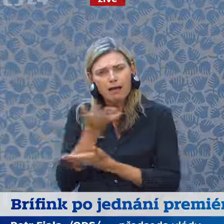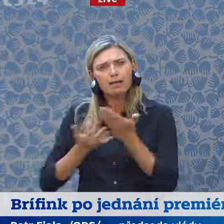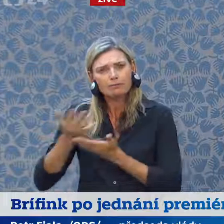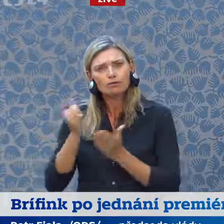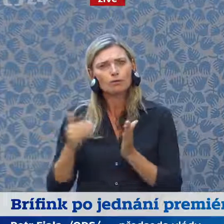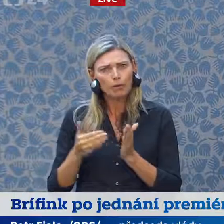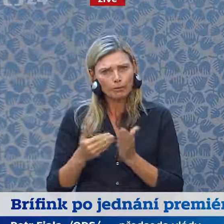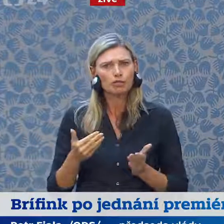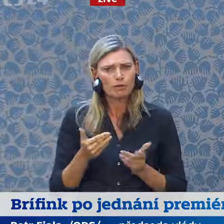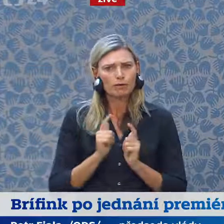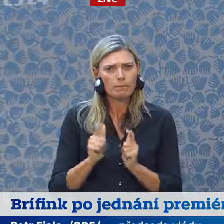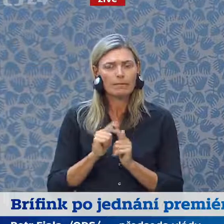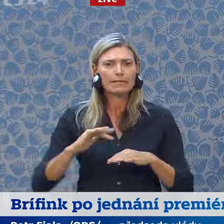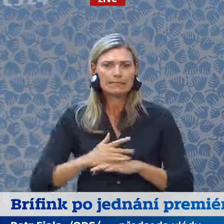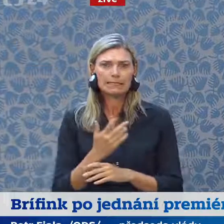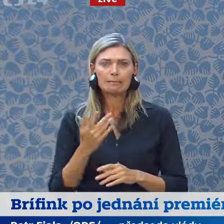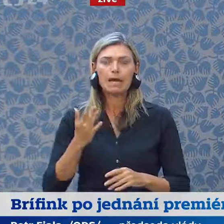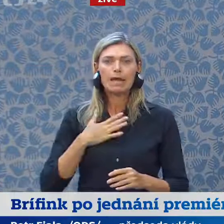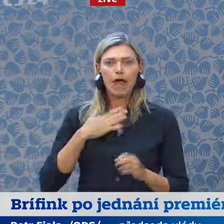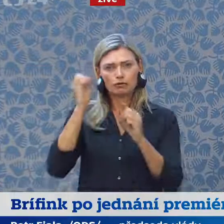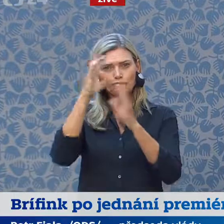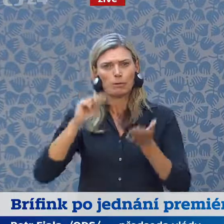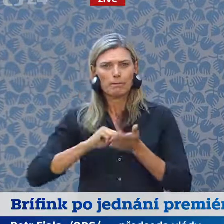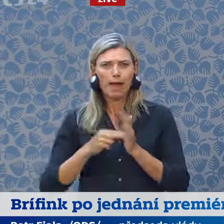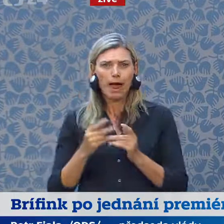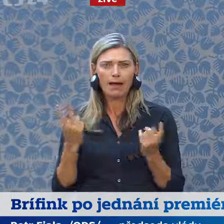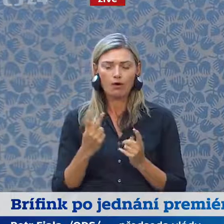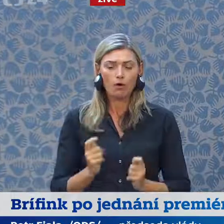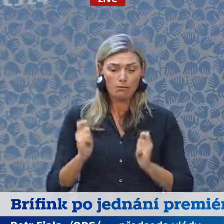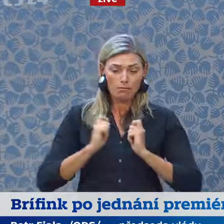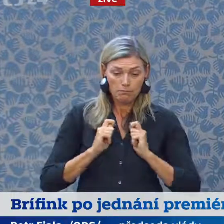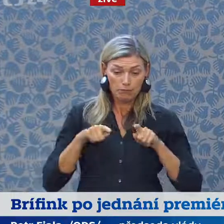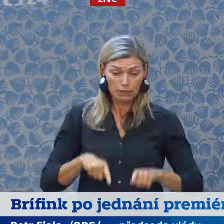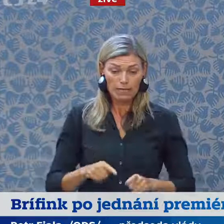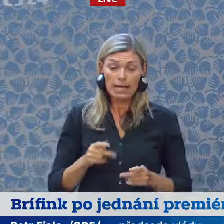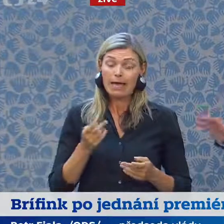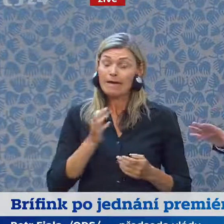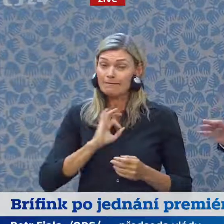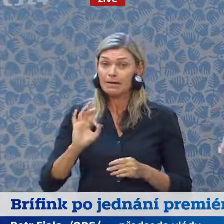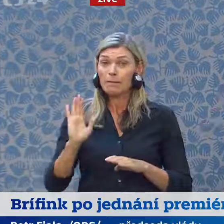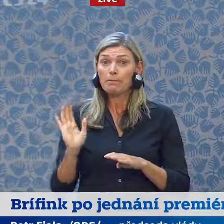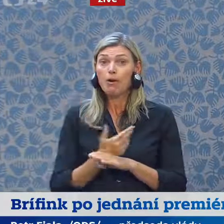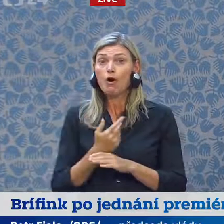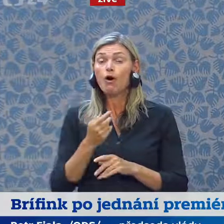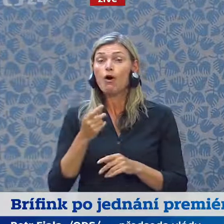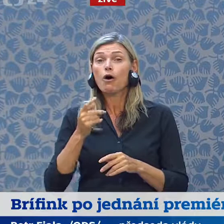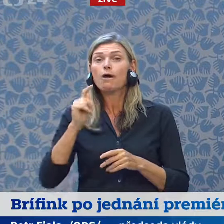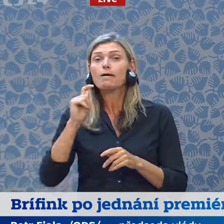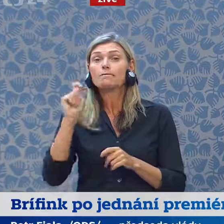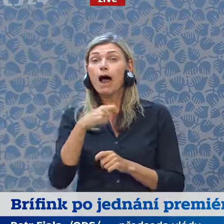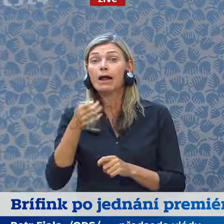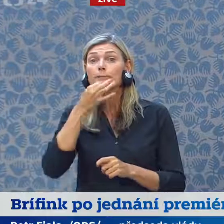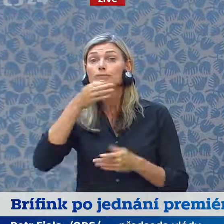setkal náš úmysl věnovat se během našeho předsednictví, pokud to bude možné i po válečné obnově